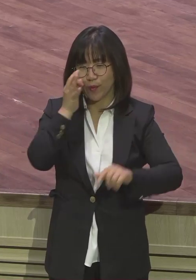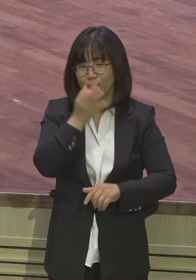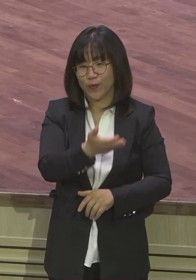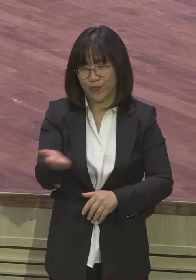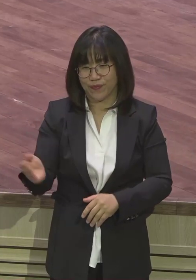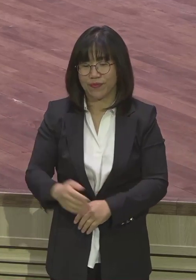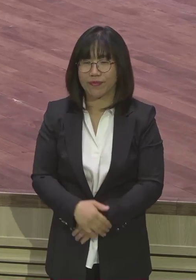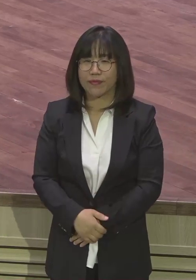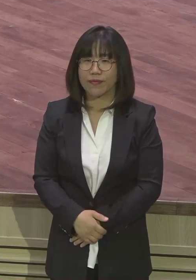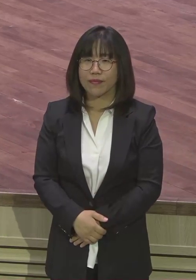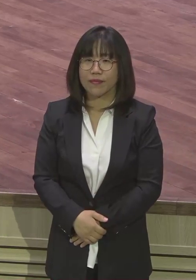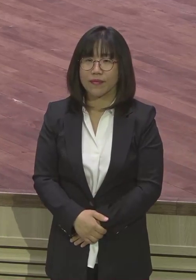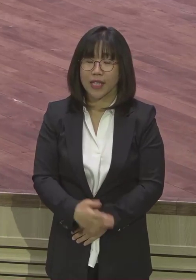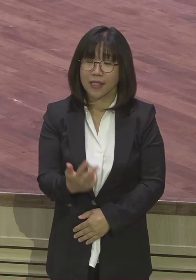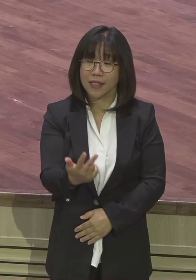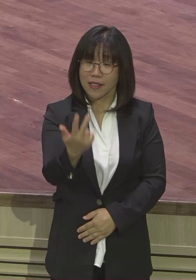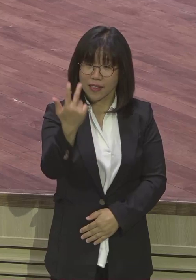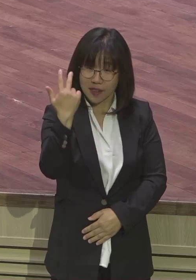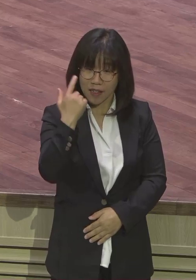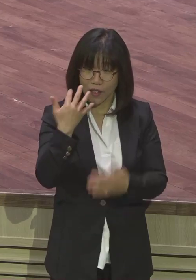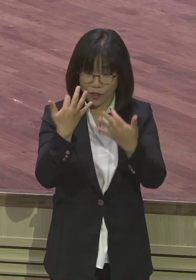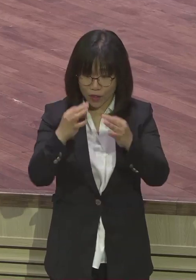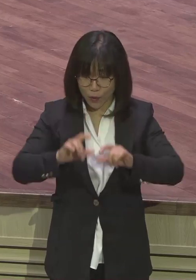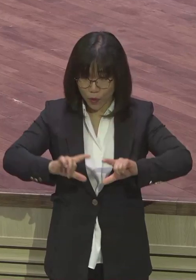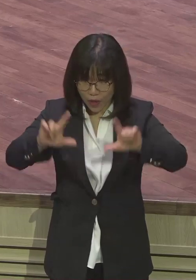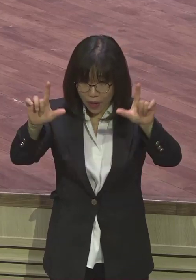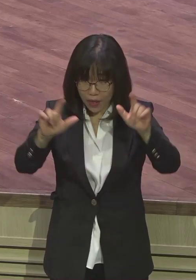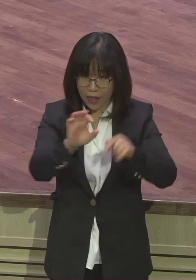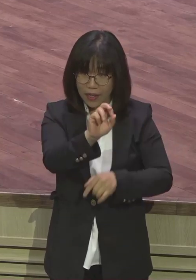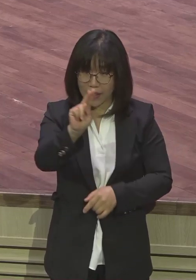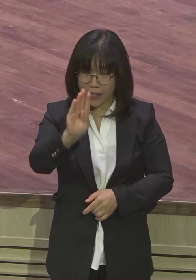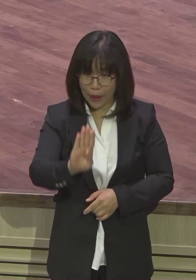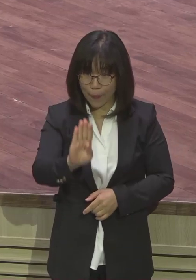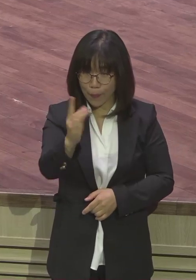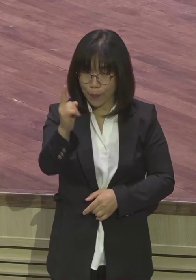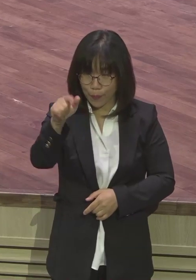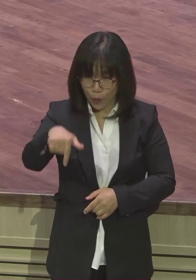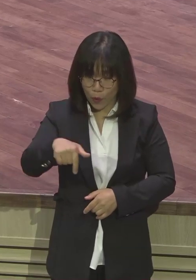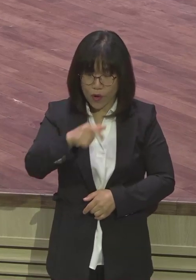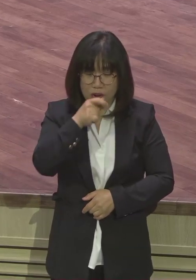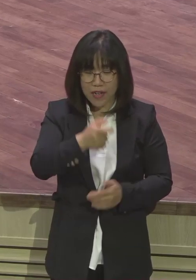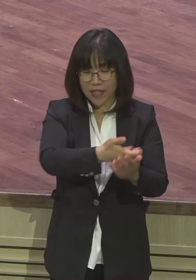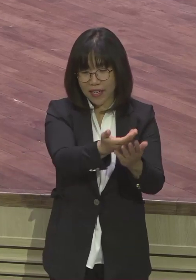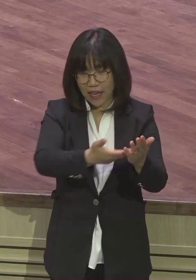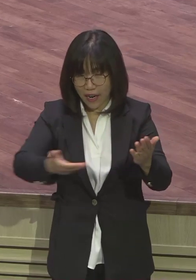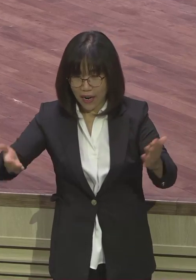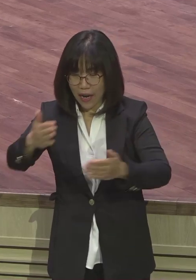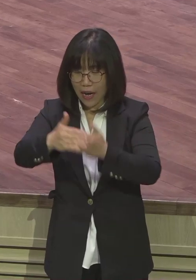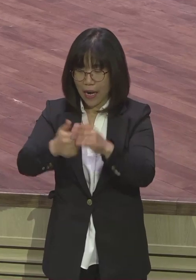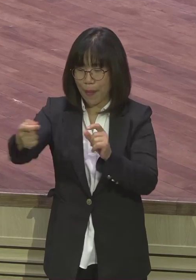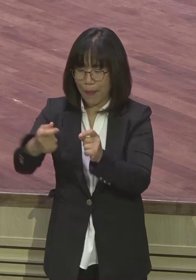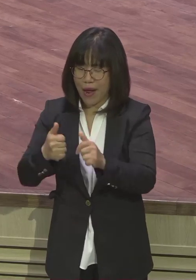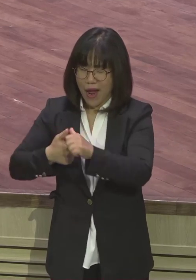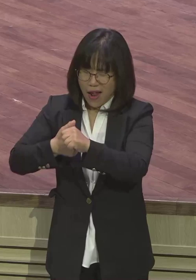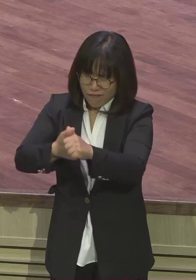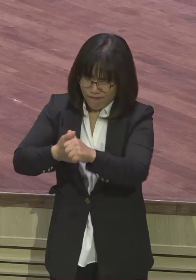지난 시간 살펴본 것처럼 야뽕 나루에서 하나님께 필사적으로 매달렸던 이 야곱